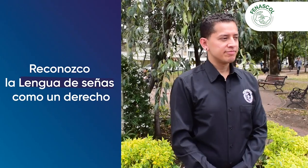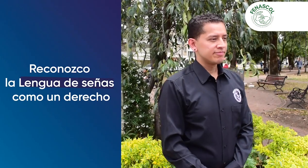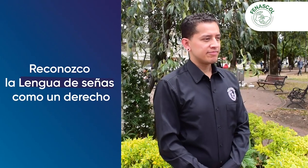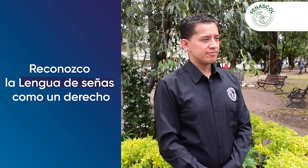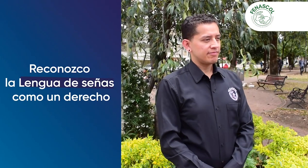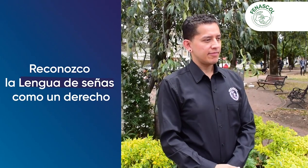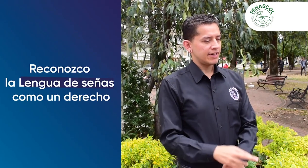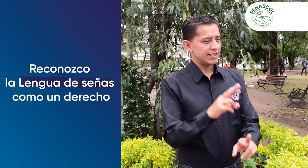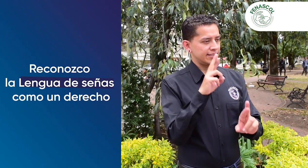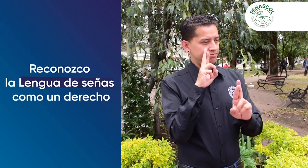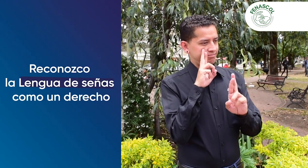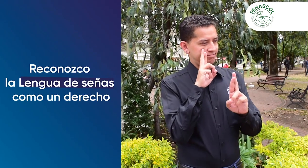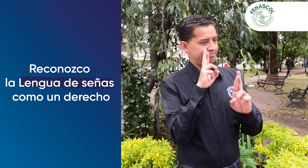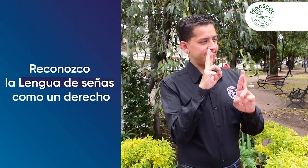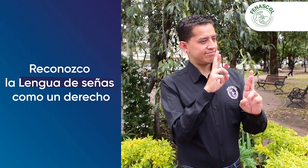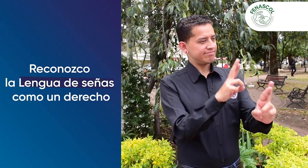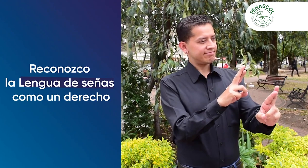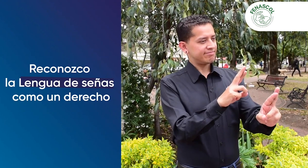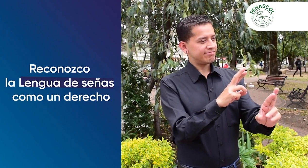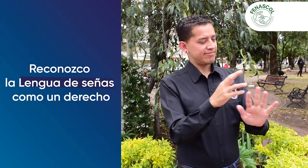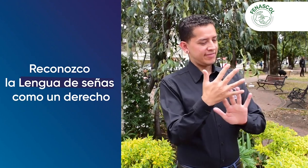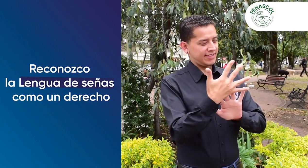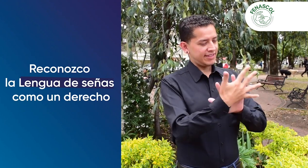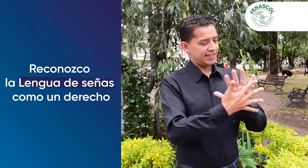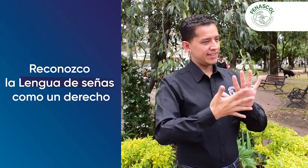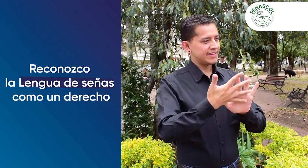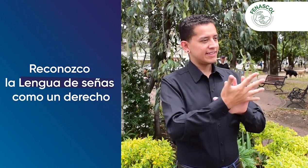ángulo. Reconozco la lengua de señas como un derecho.